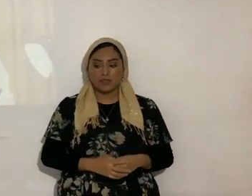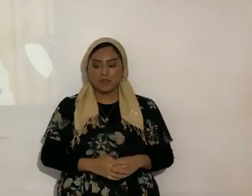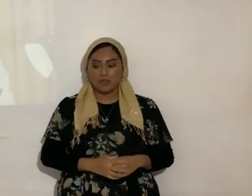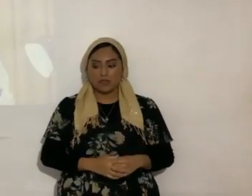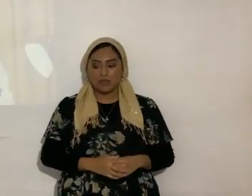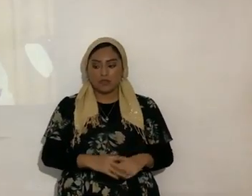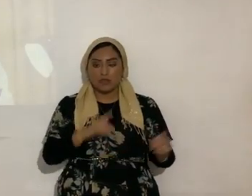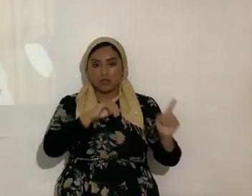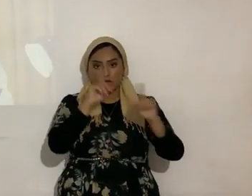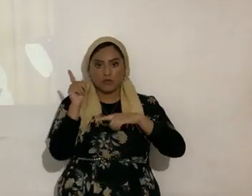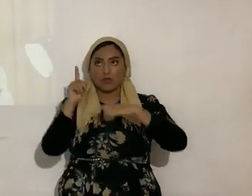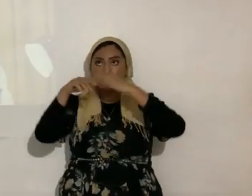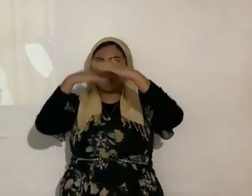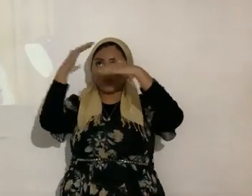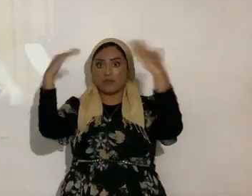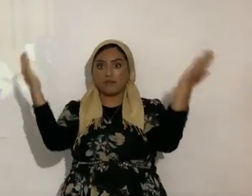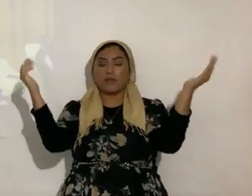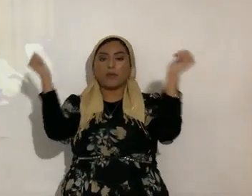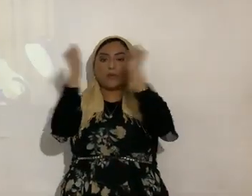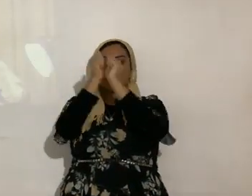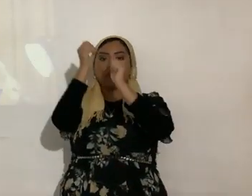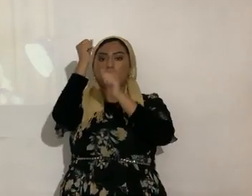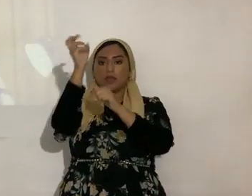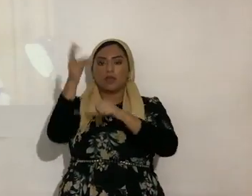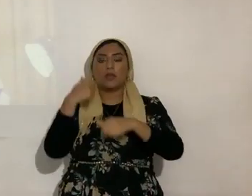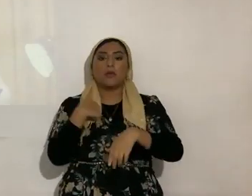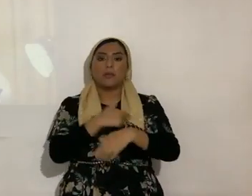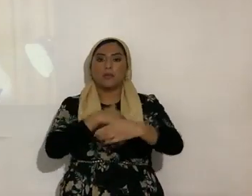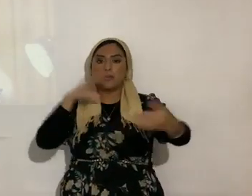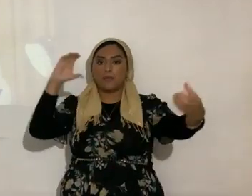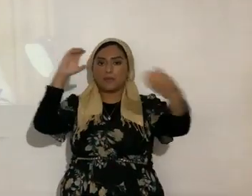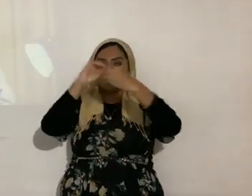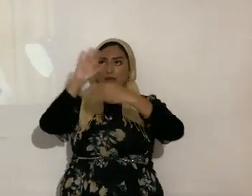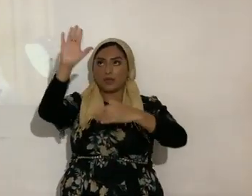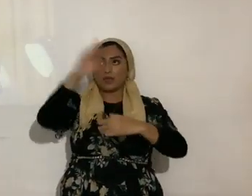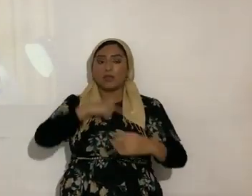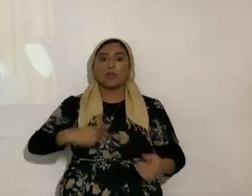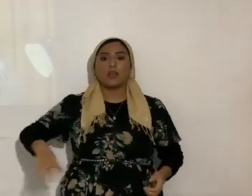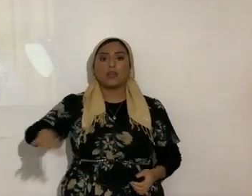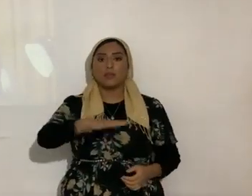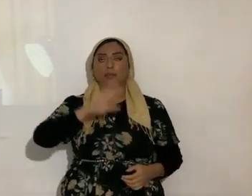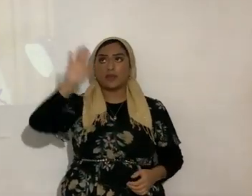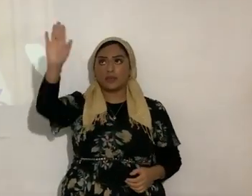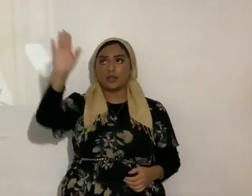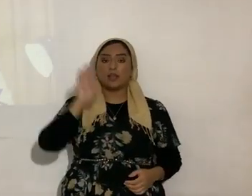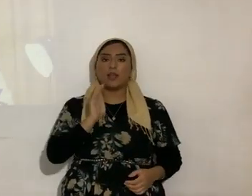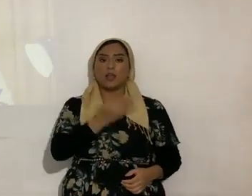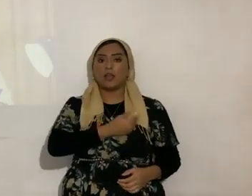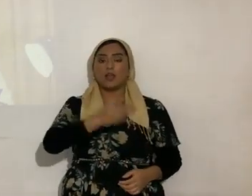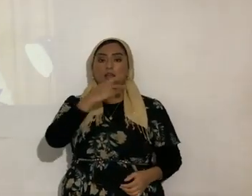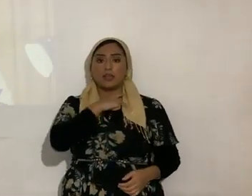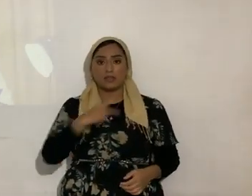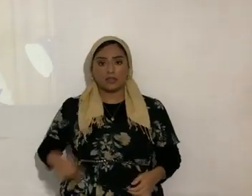irnos a los shaman con Yahshua porque pertenecemos a su reino, él es nuestro rey, nosotros sus hijos,